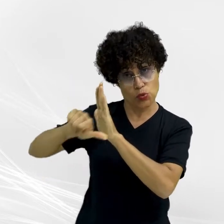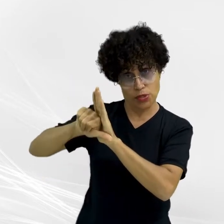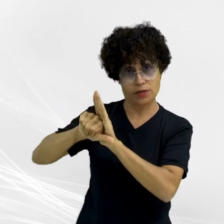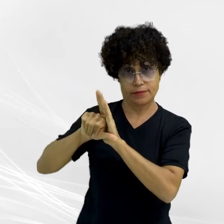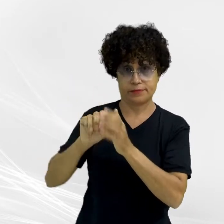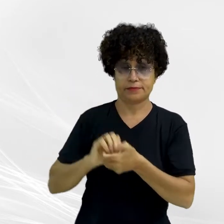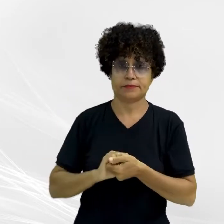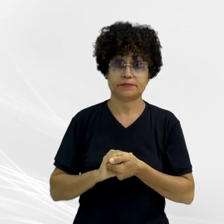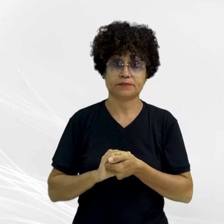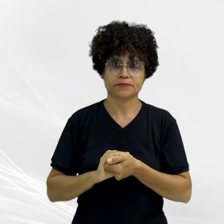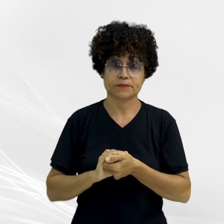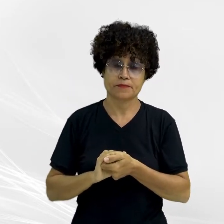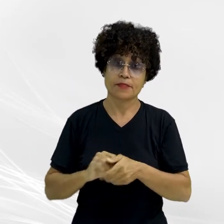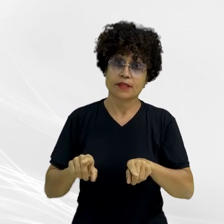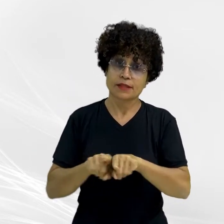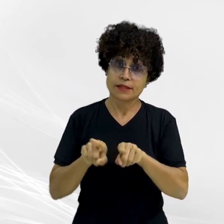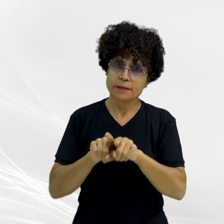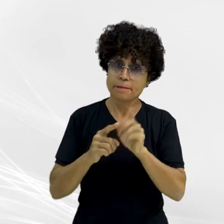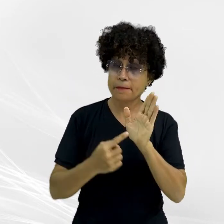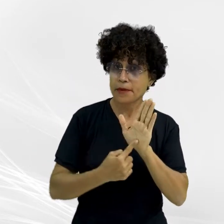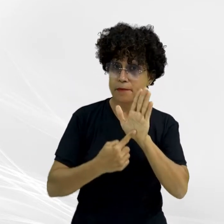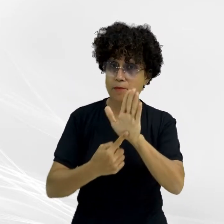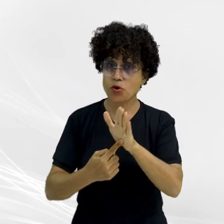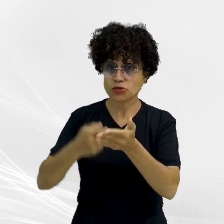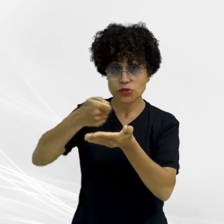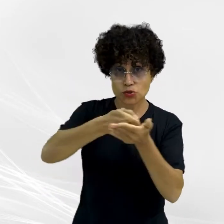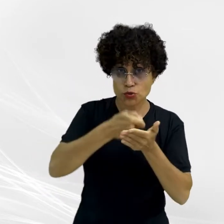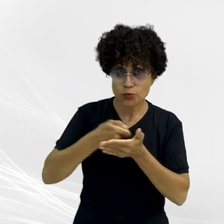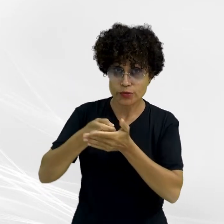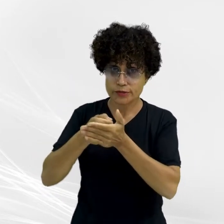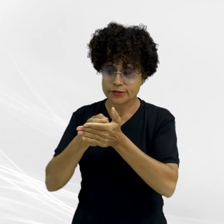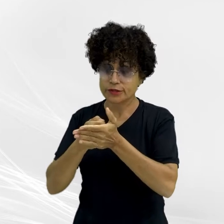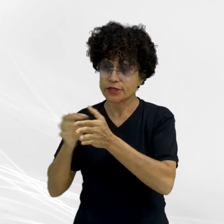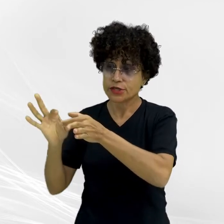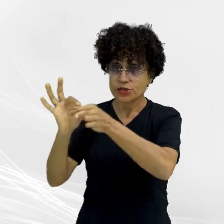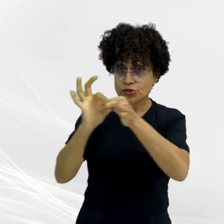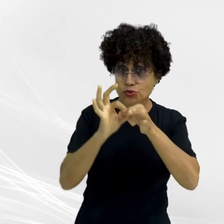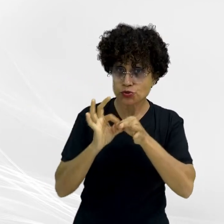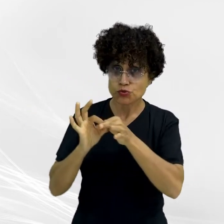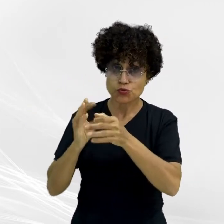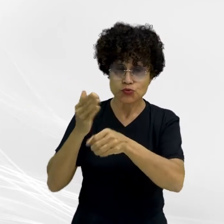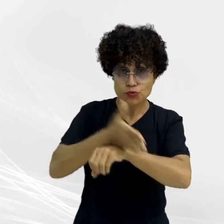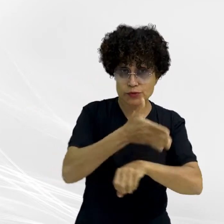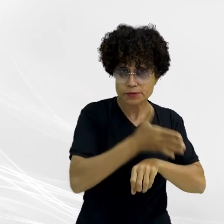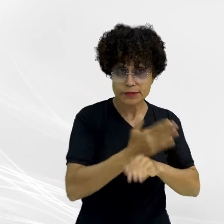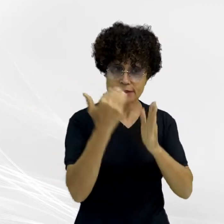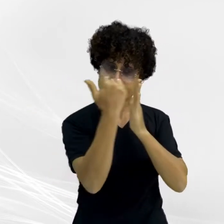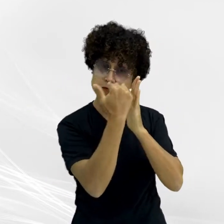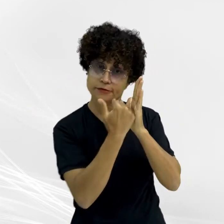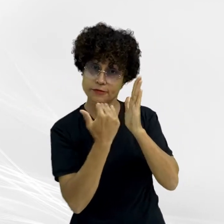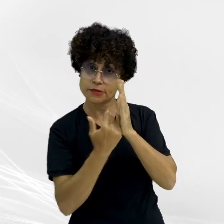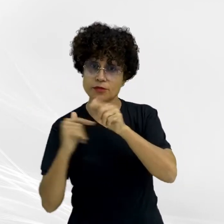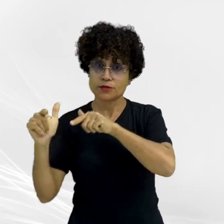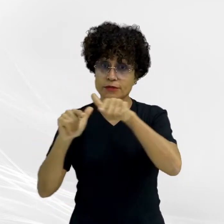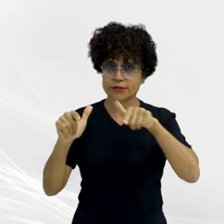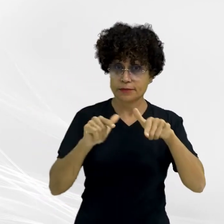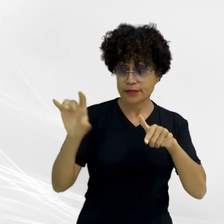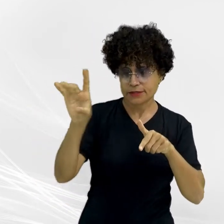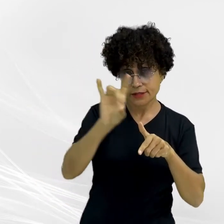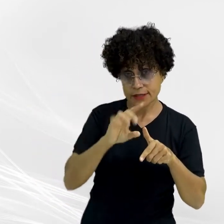autores dos fatos criminosos. Por último, traz ainda as obrigações dos partícipes, eixos de atuação e cronograma das atividades.